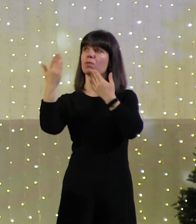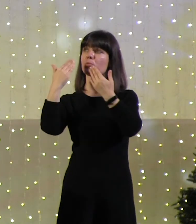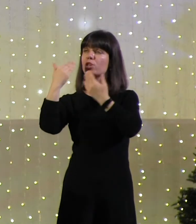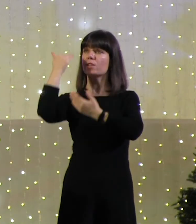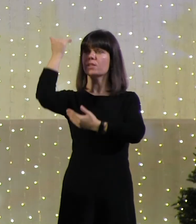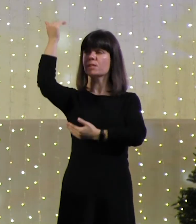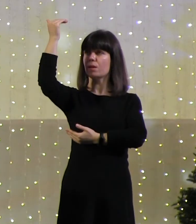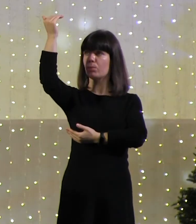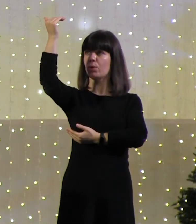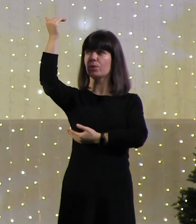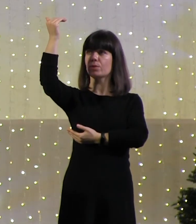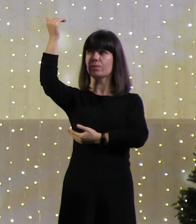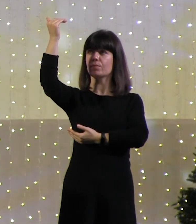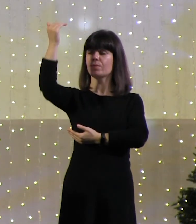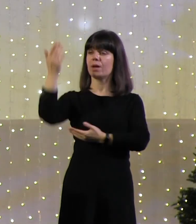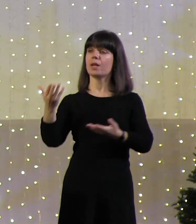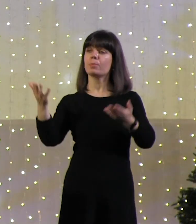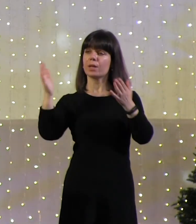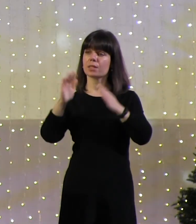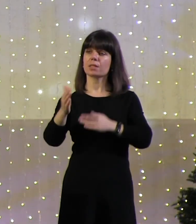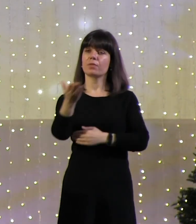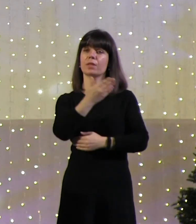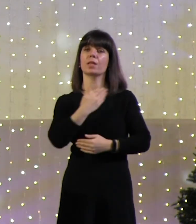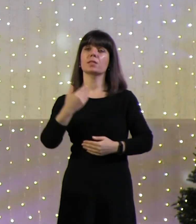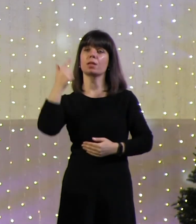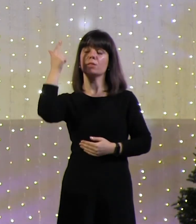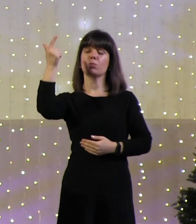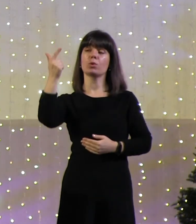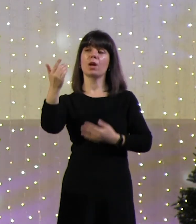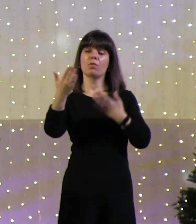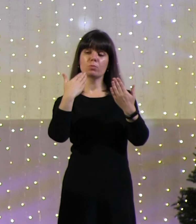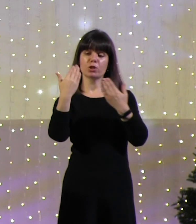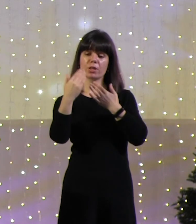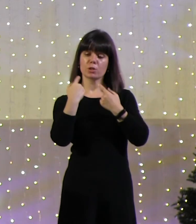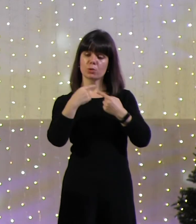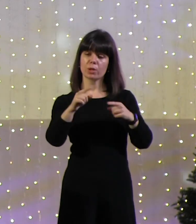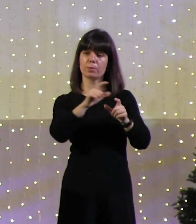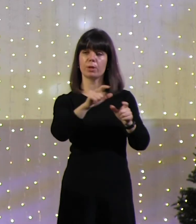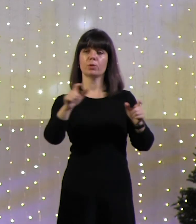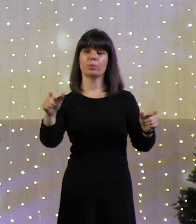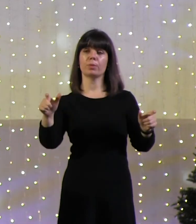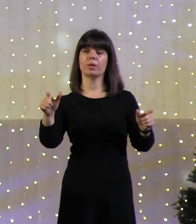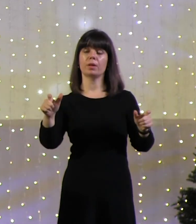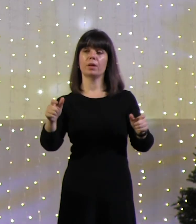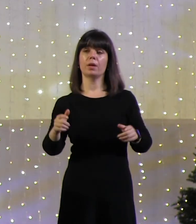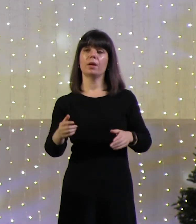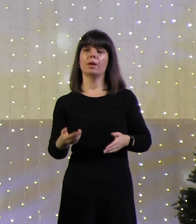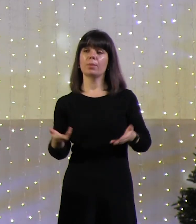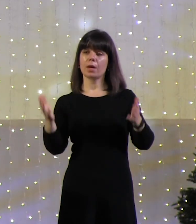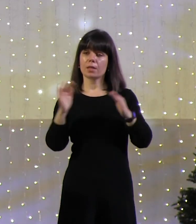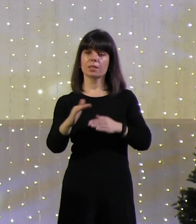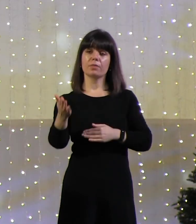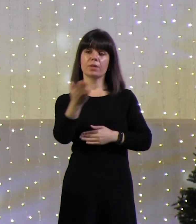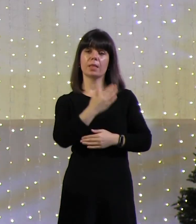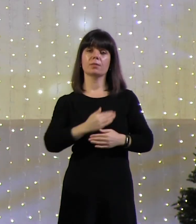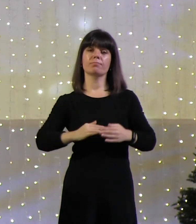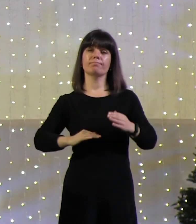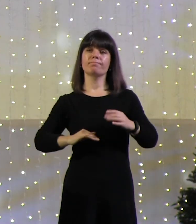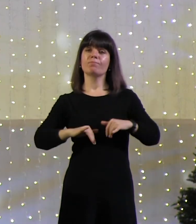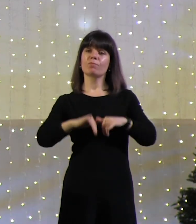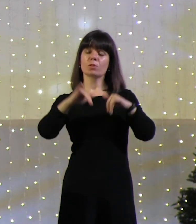Тобой и благослови нас, Господь, в общении с другими людьми волосы нас вырасти в качестве общения